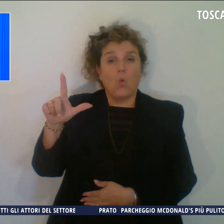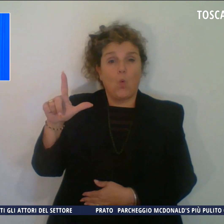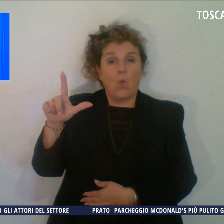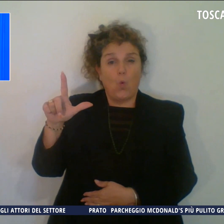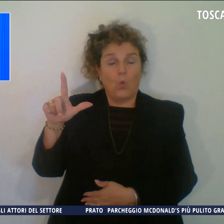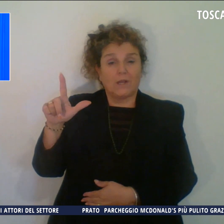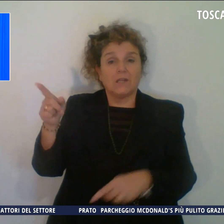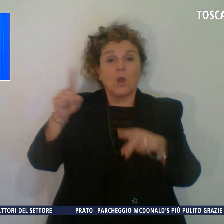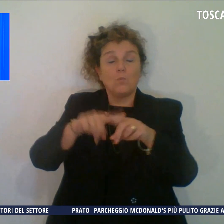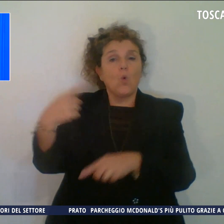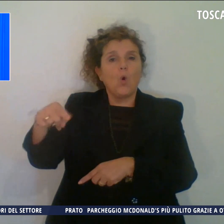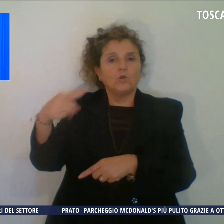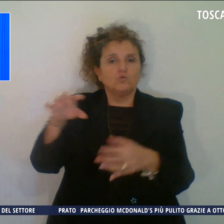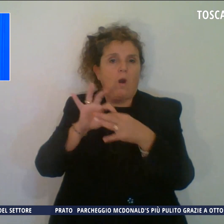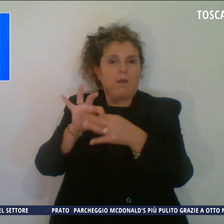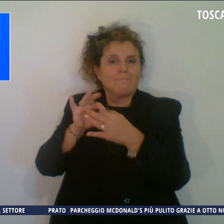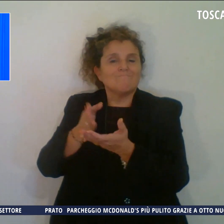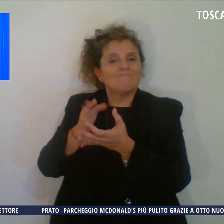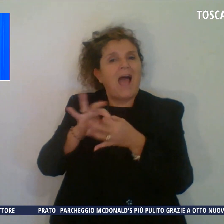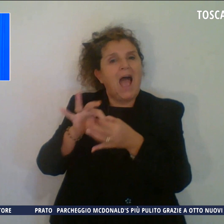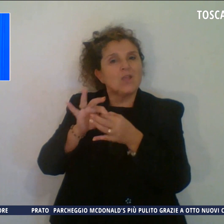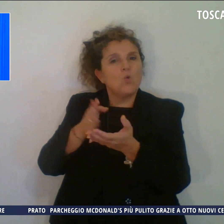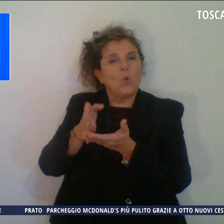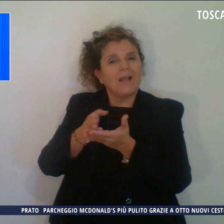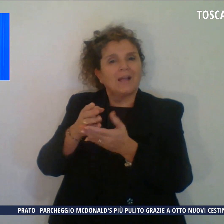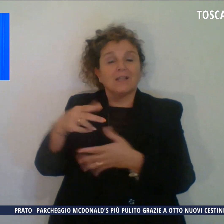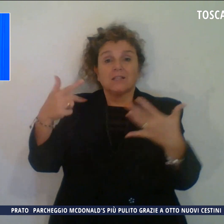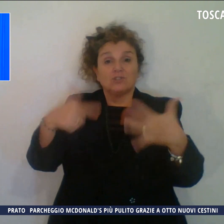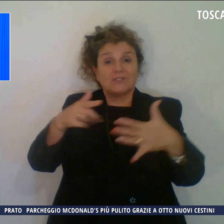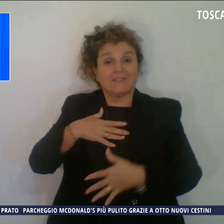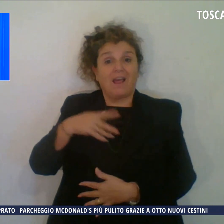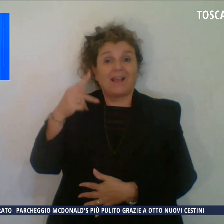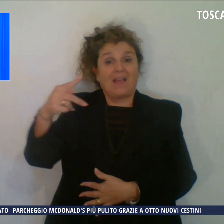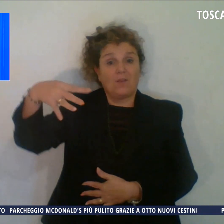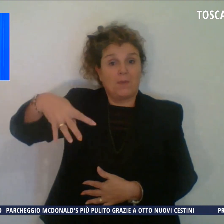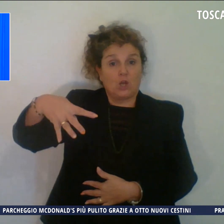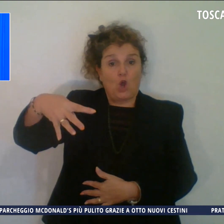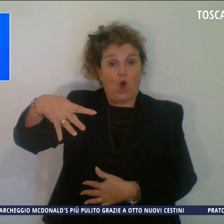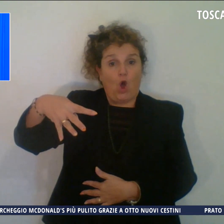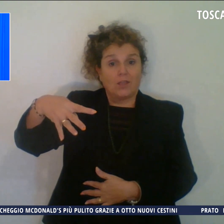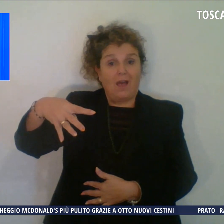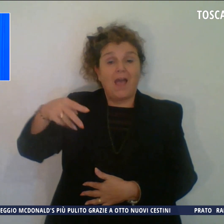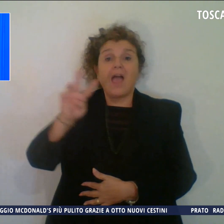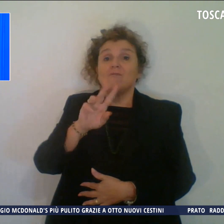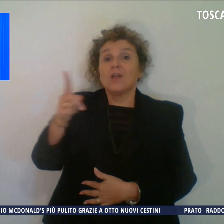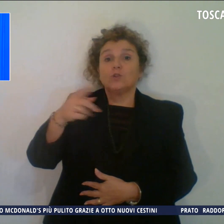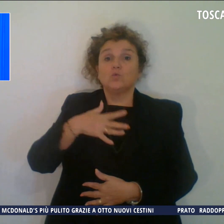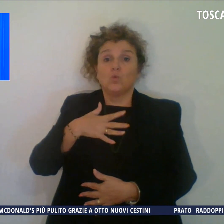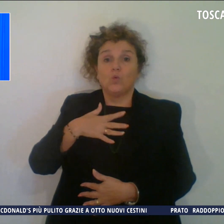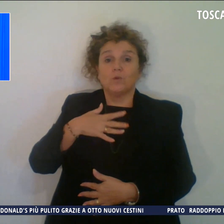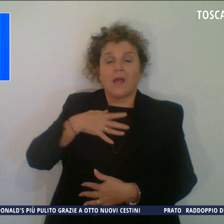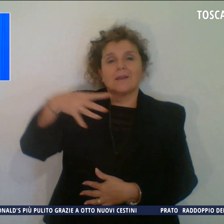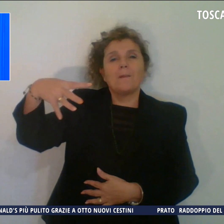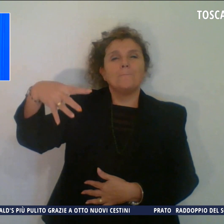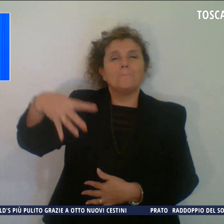i suoi complici, il 19enne Kevin Mingoya e il 21enne Mattia